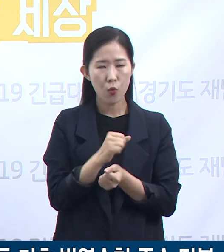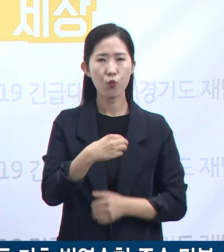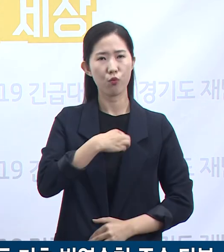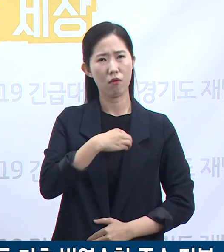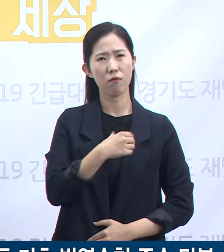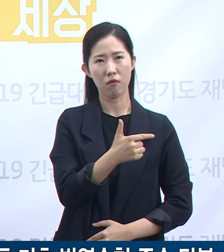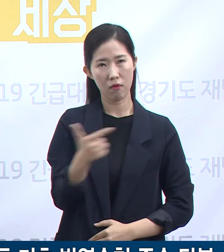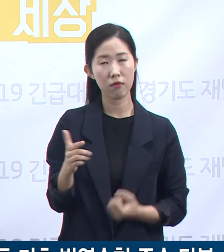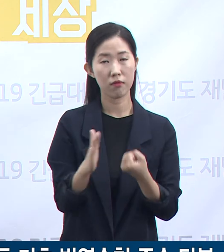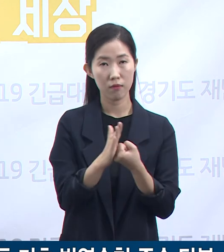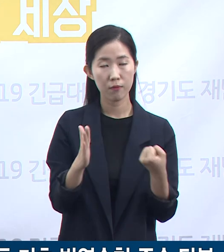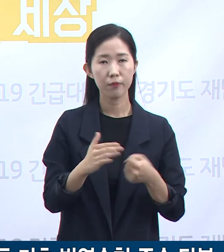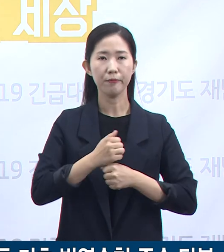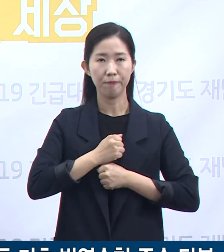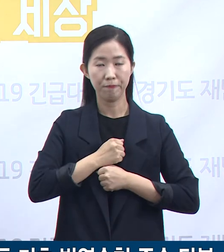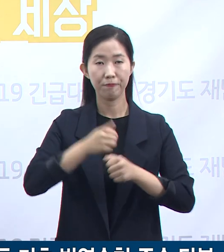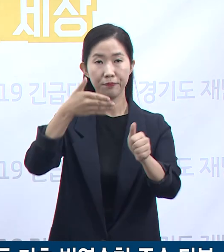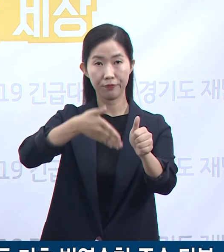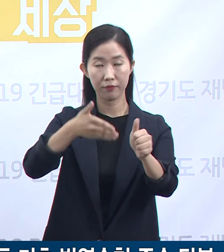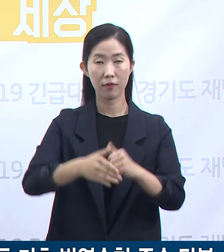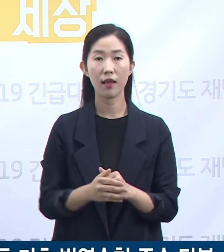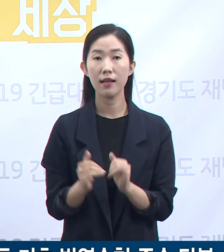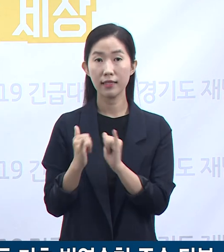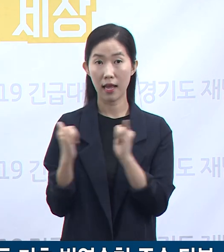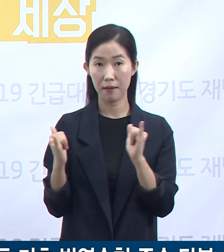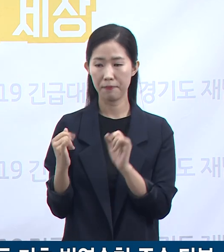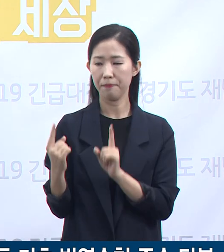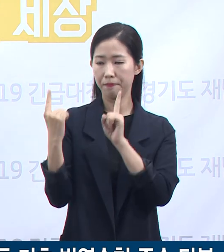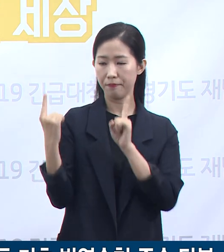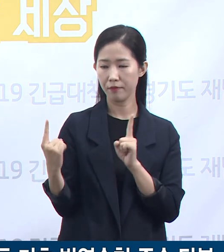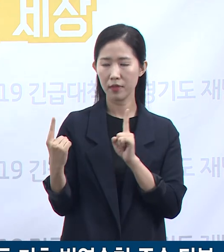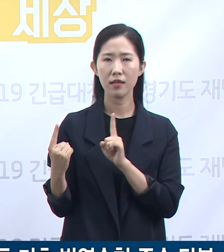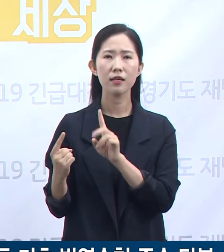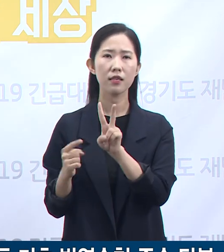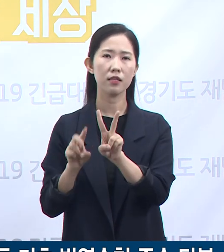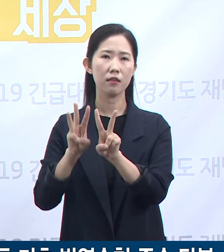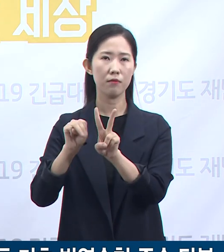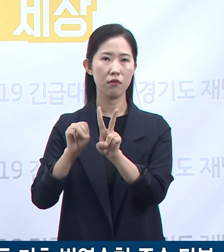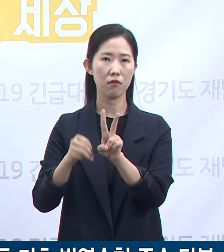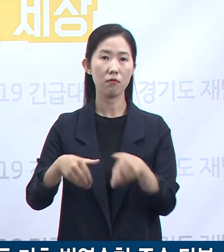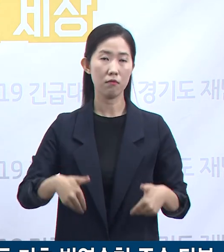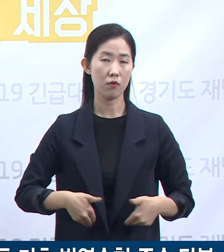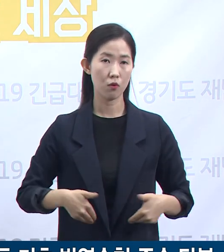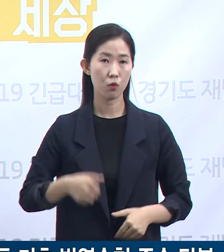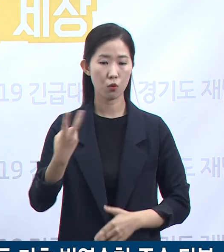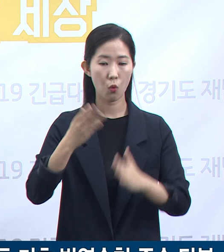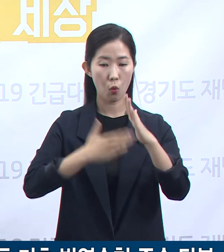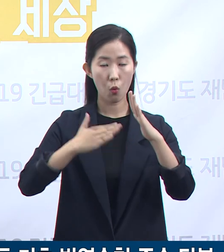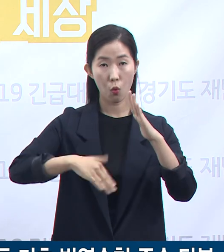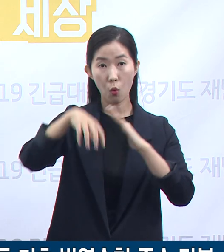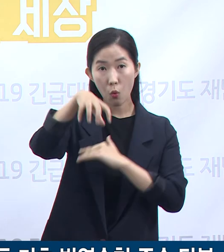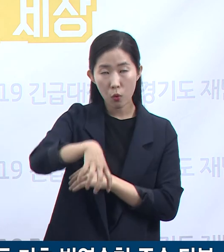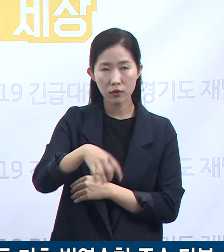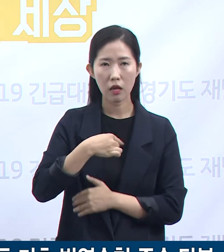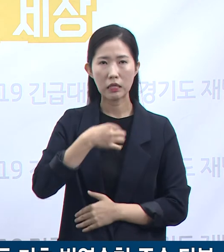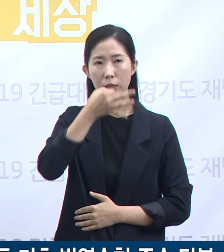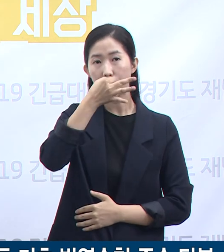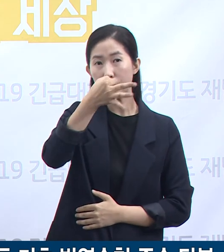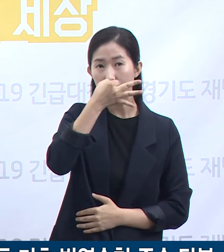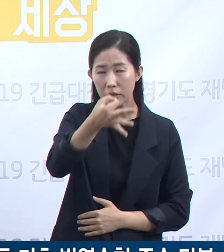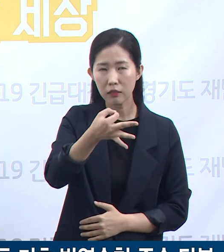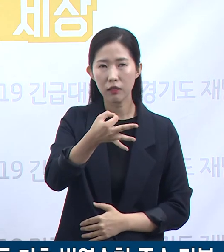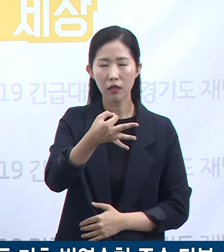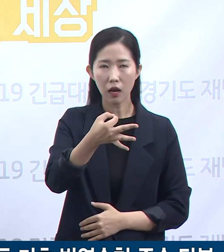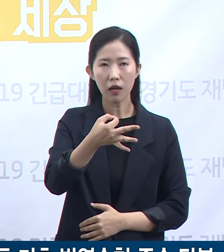사람 간 거리는 2m 이상 유지하여야 하고 특히 공공장소에서는 침방울이 튀는 행위나 신체 접촉은 최대한